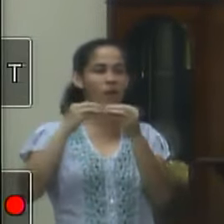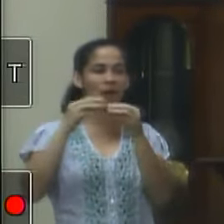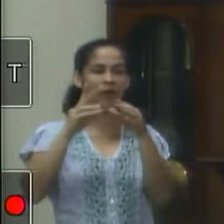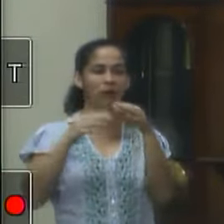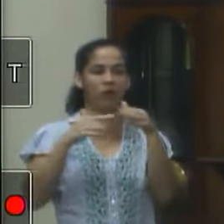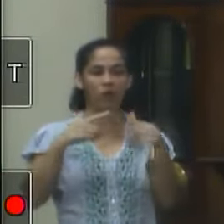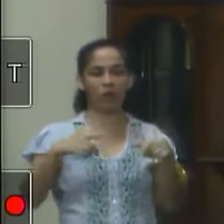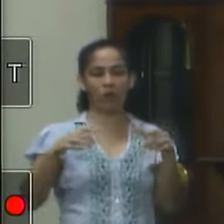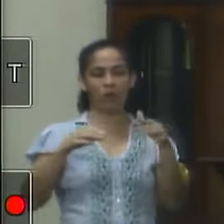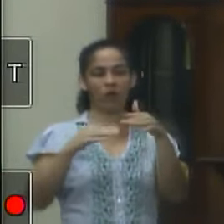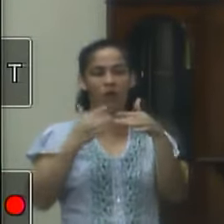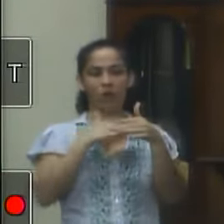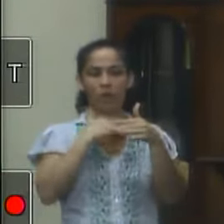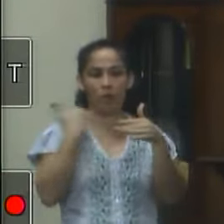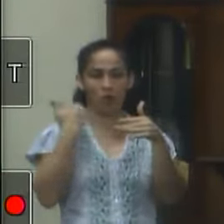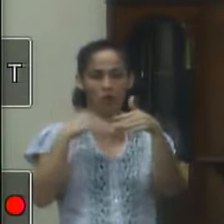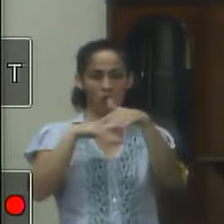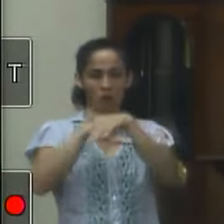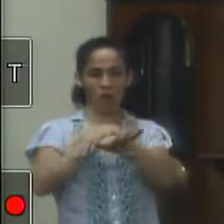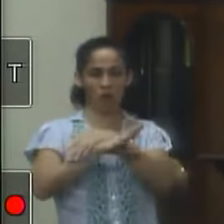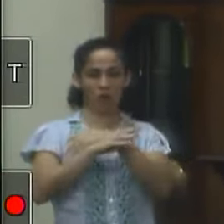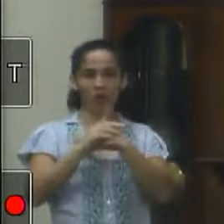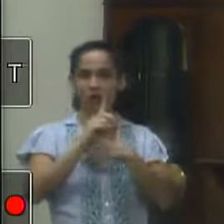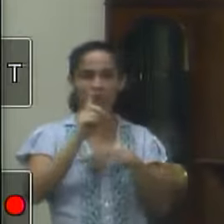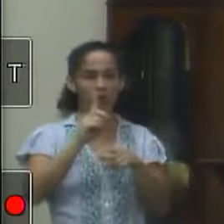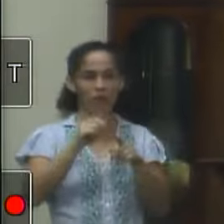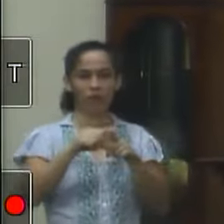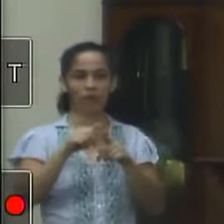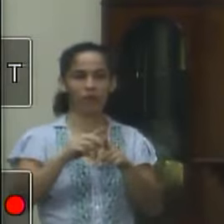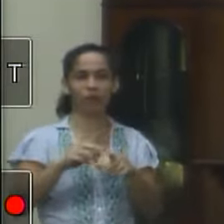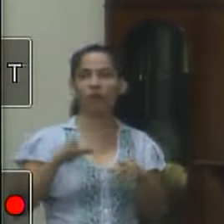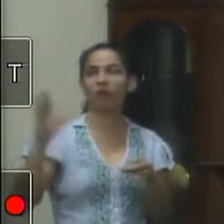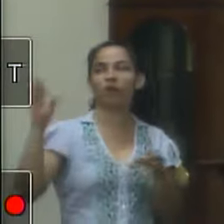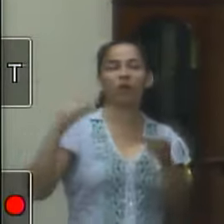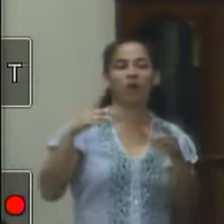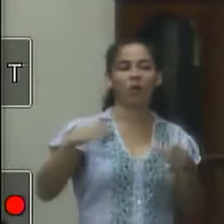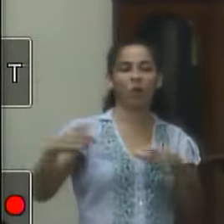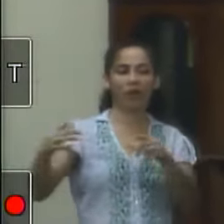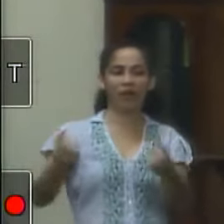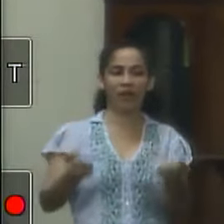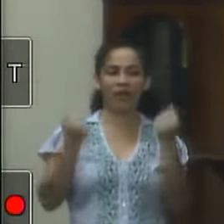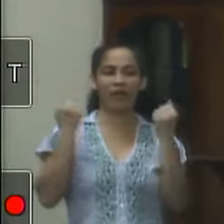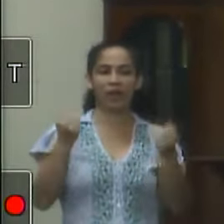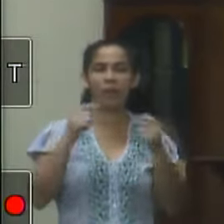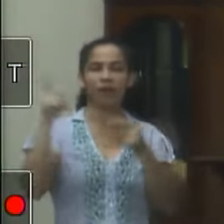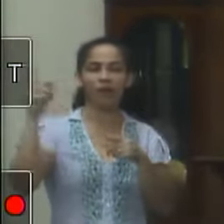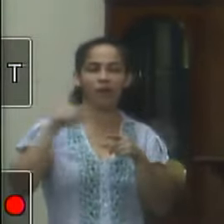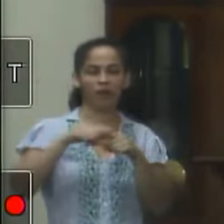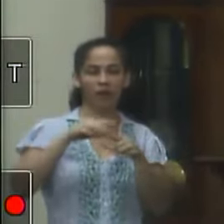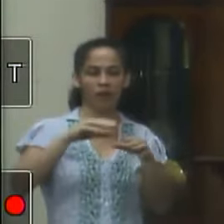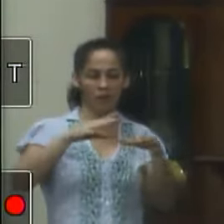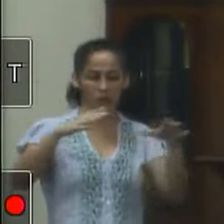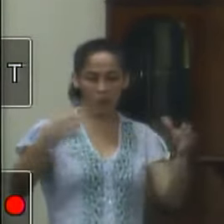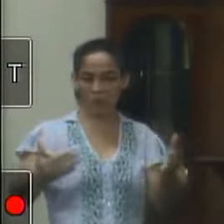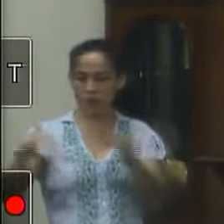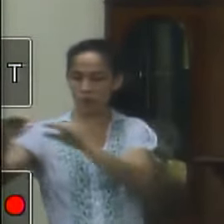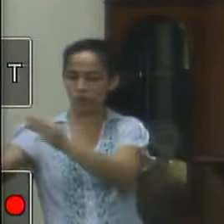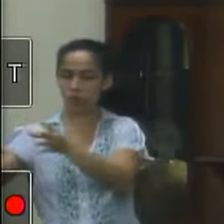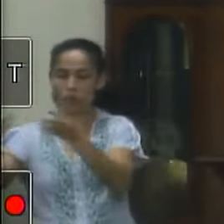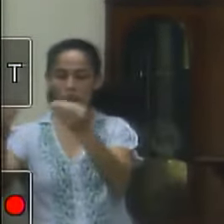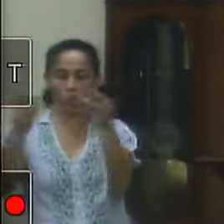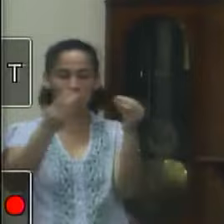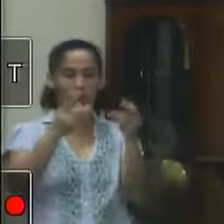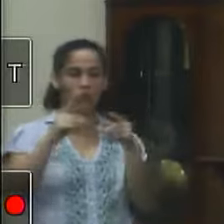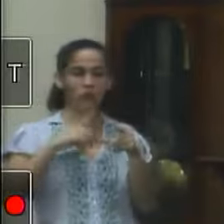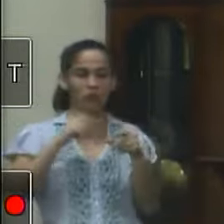Names a doutora muito bonito lá você que vai ver o espaço eu digo que é um complexo de promoção da saúde e eu